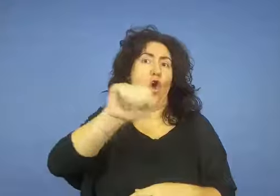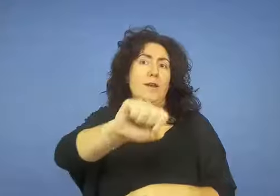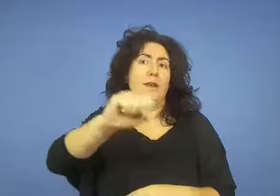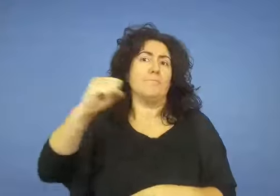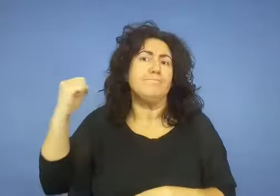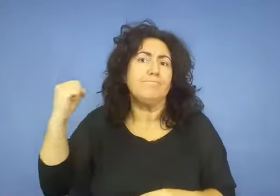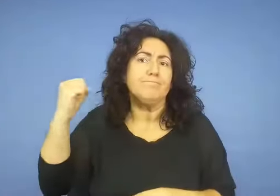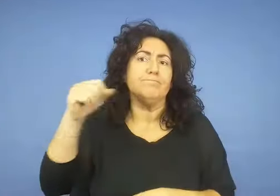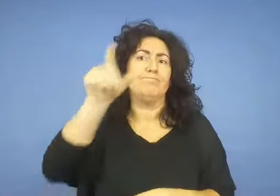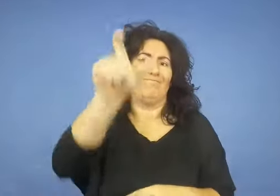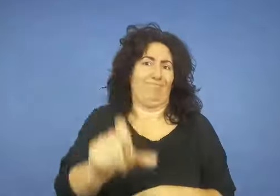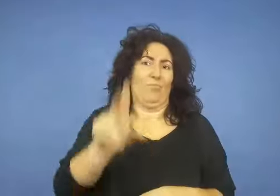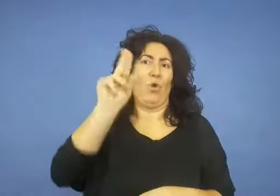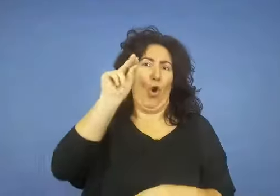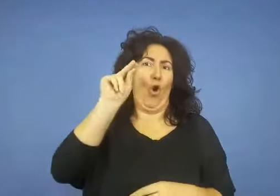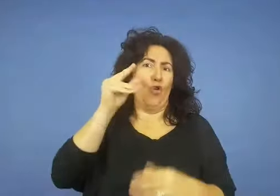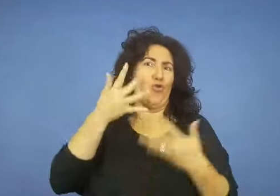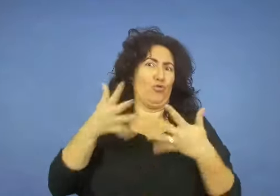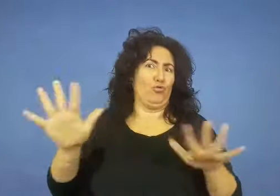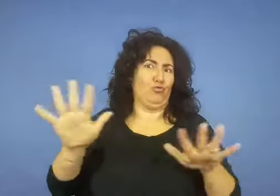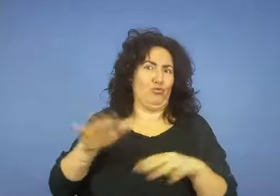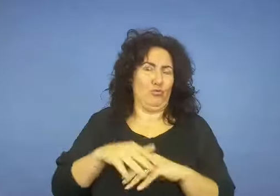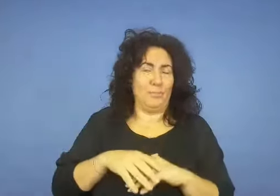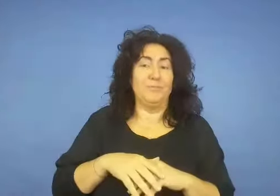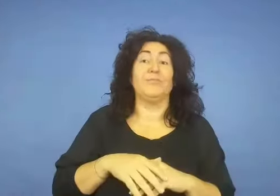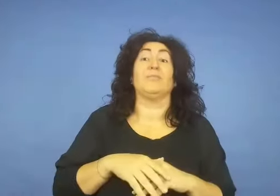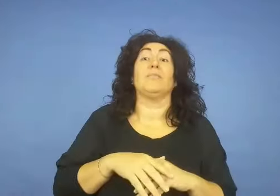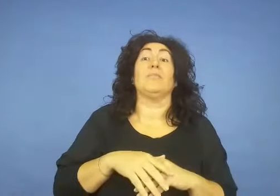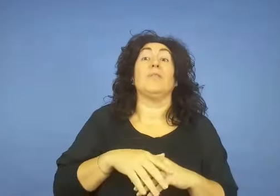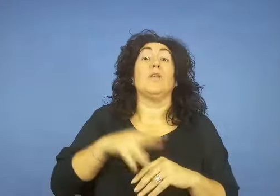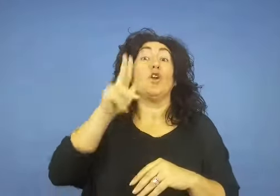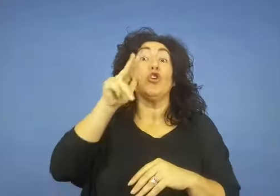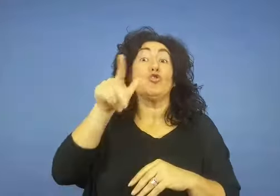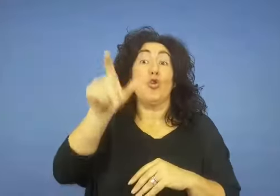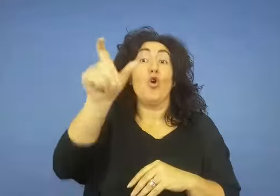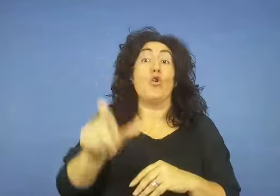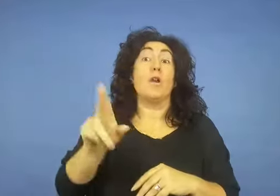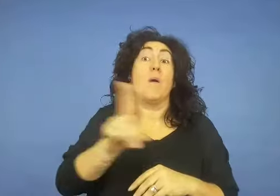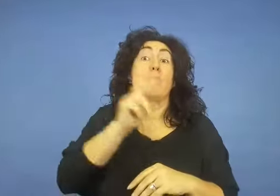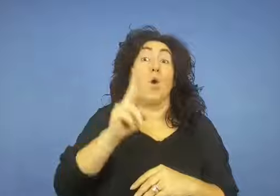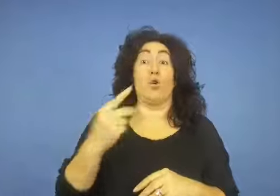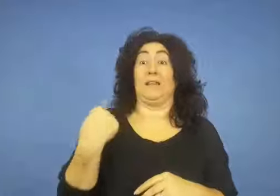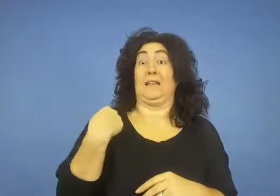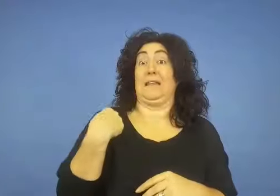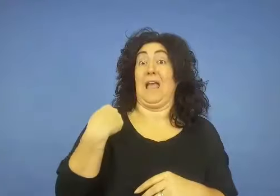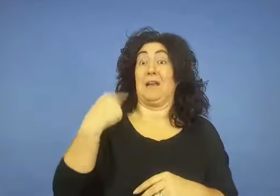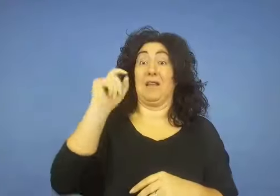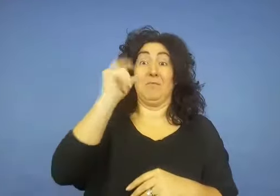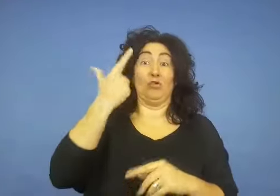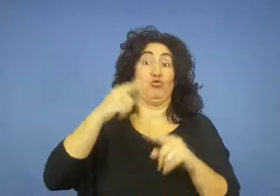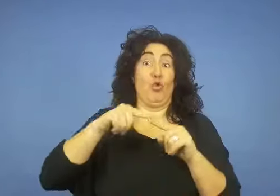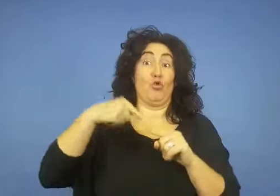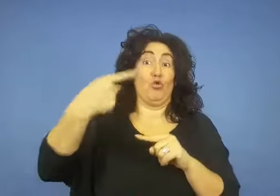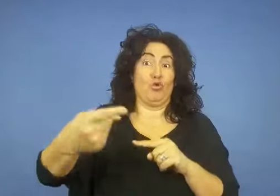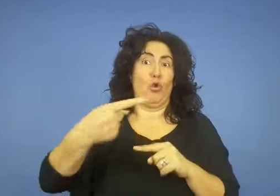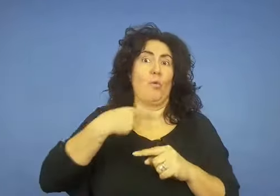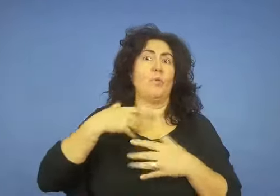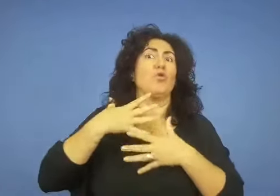sarebbe morta, soffocata, ieri dopo un mezzogiorno. A dare l'allarme è stata la figlia che